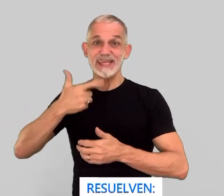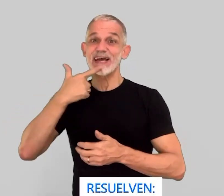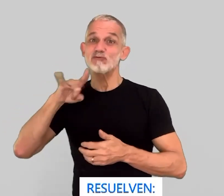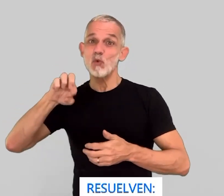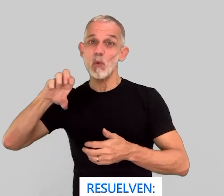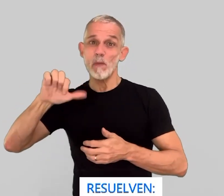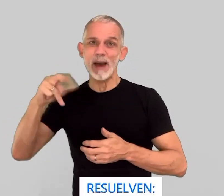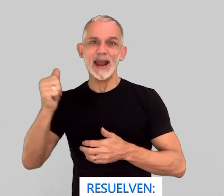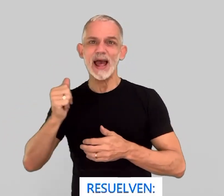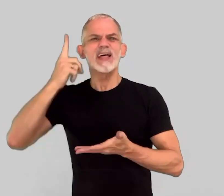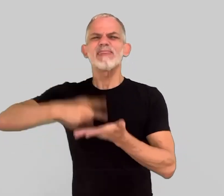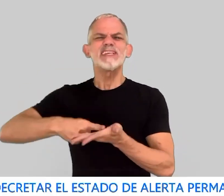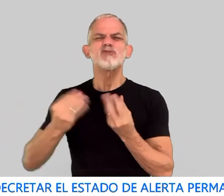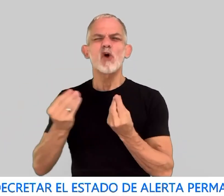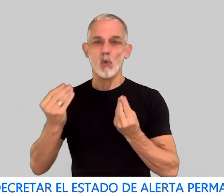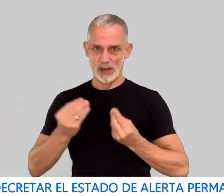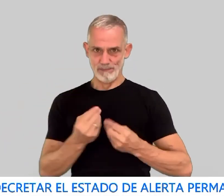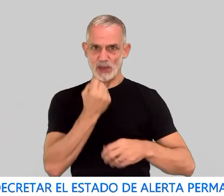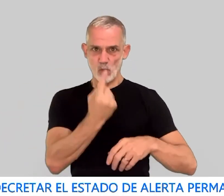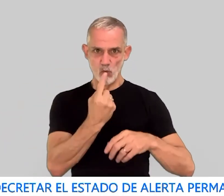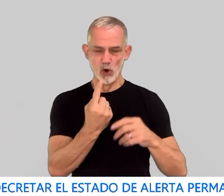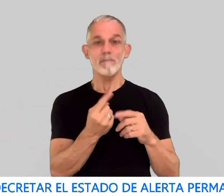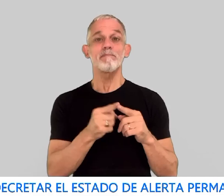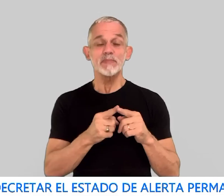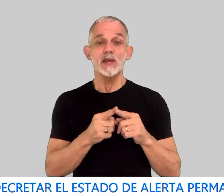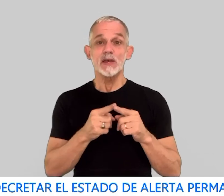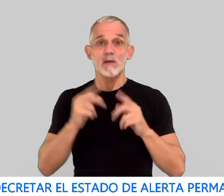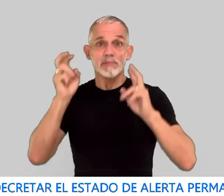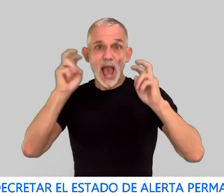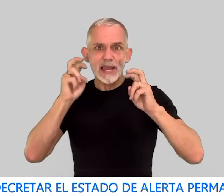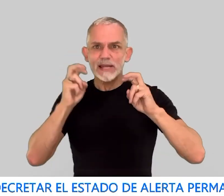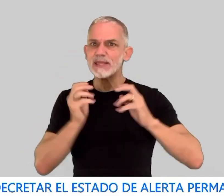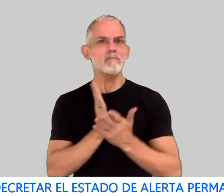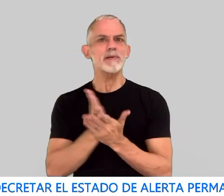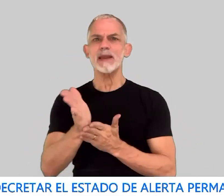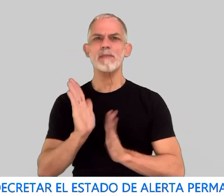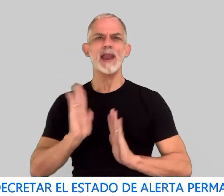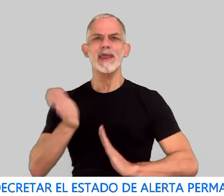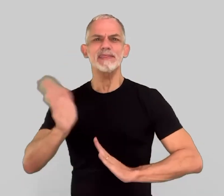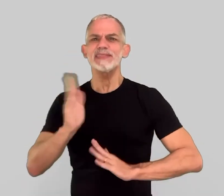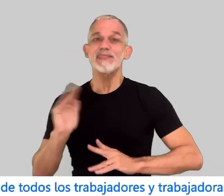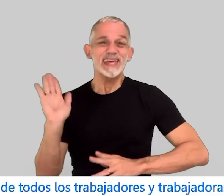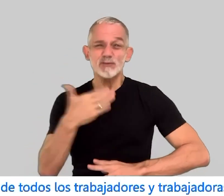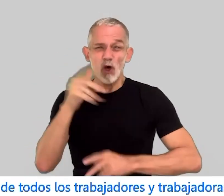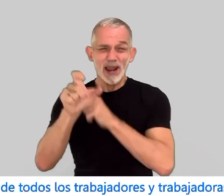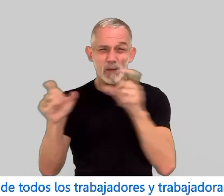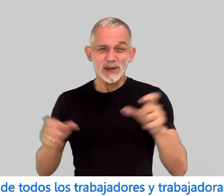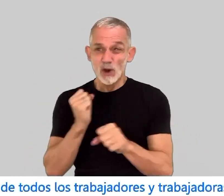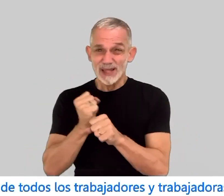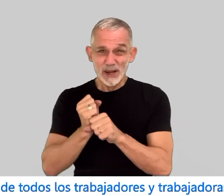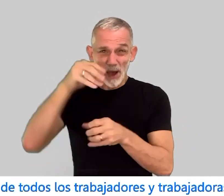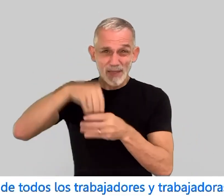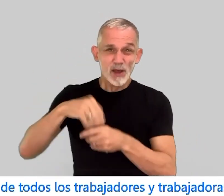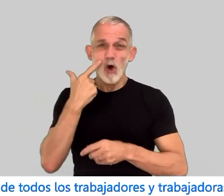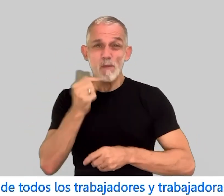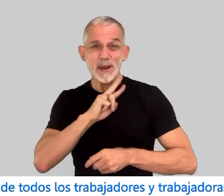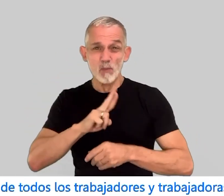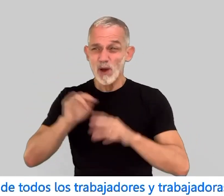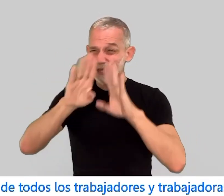resuelven 1. Decretar el estado de alerta permanente de todos los trabajadores y trabajadoras